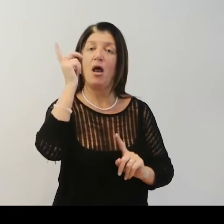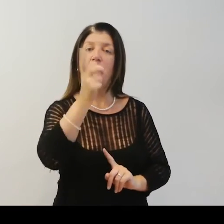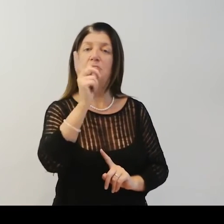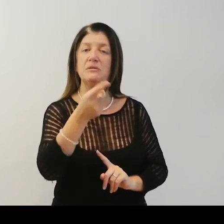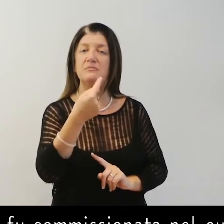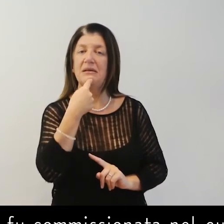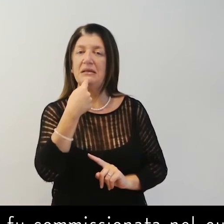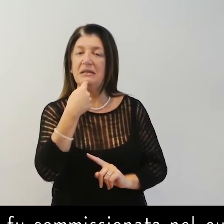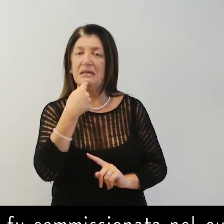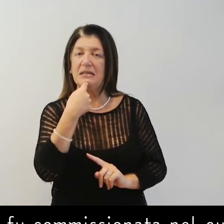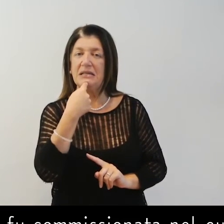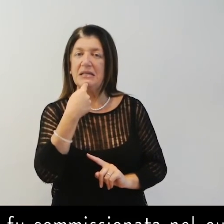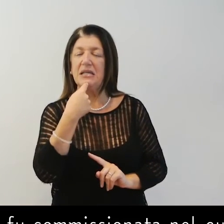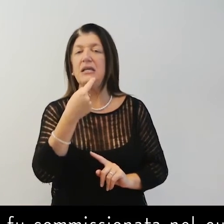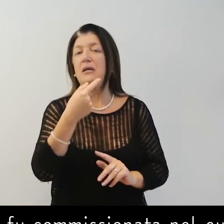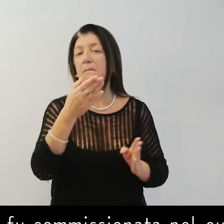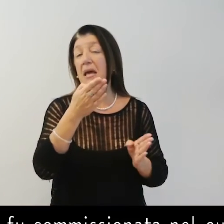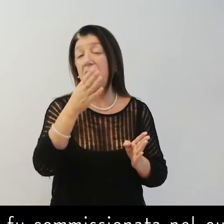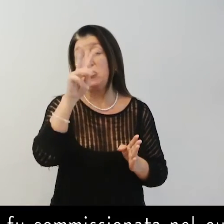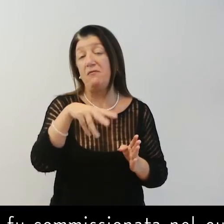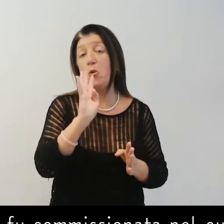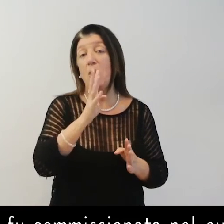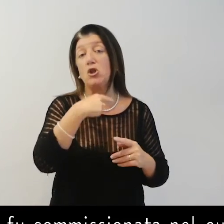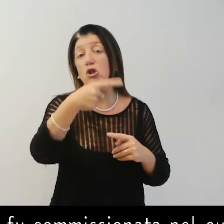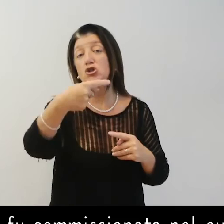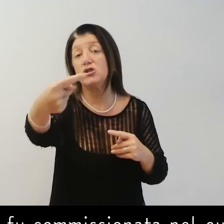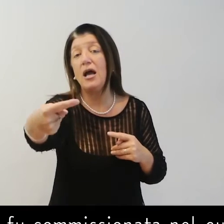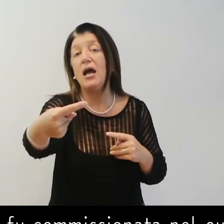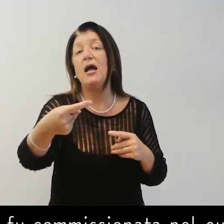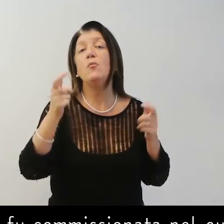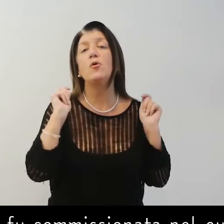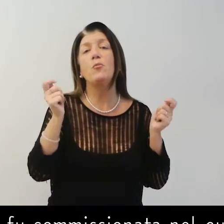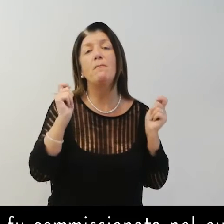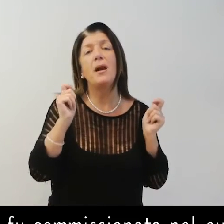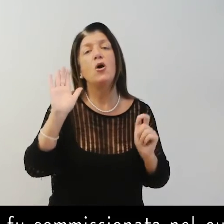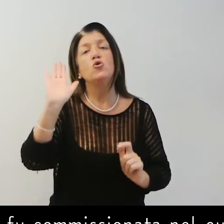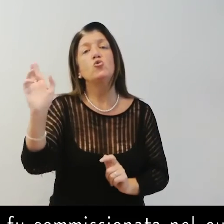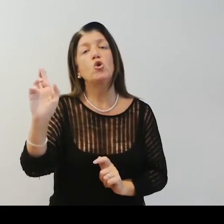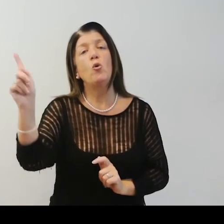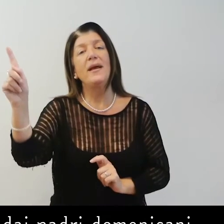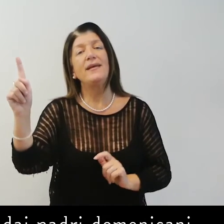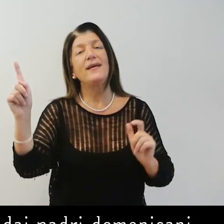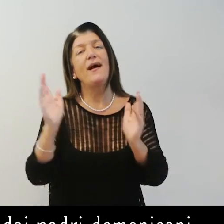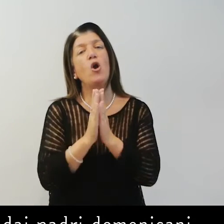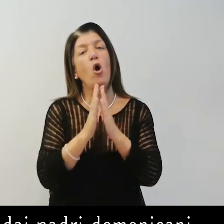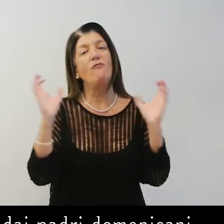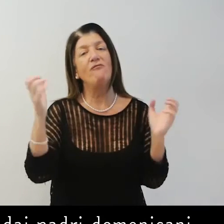l'opera fu commissionata nel quarto decennio del quattordicesimo secolo dai padri dominicani